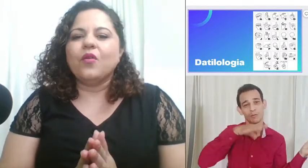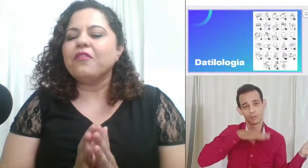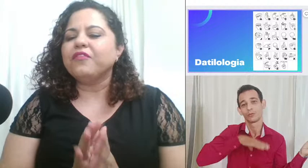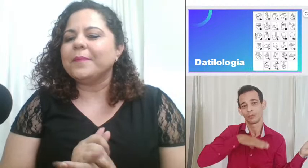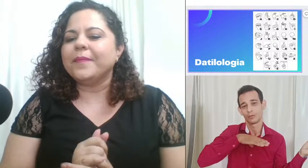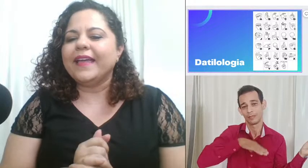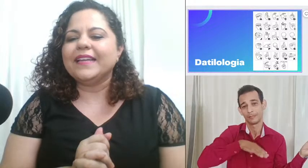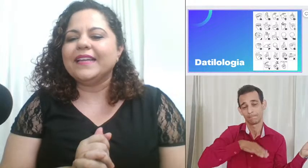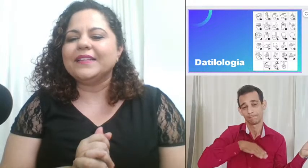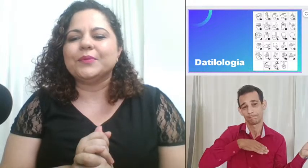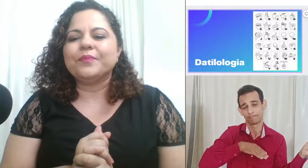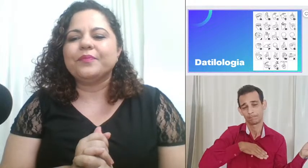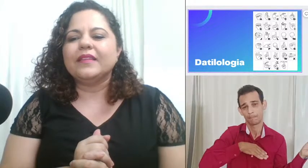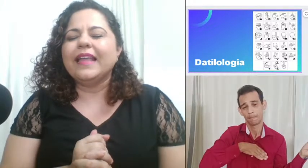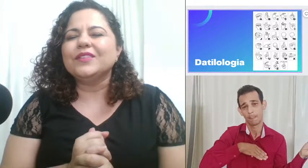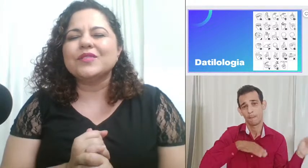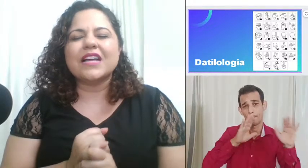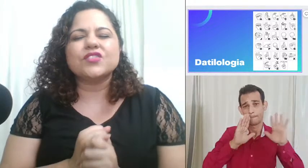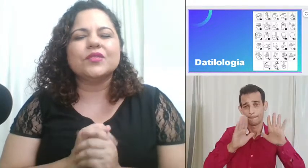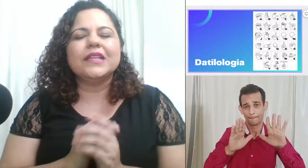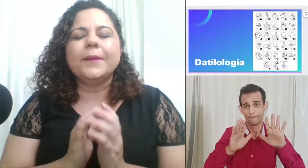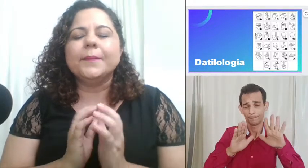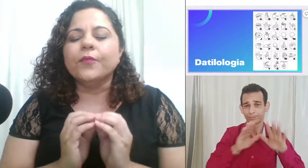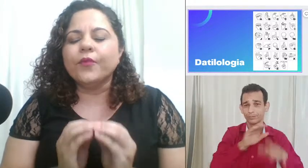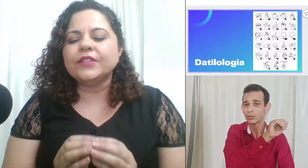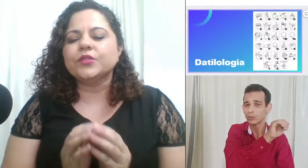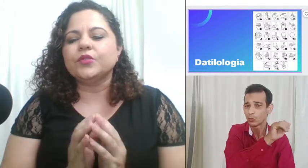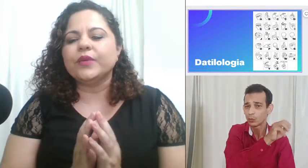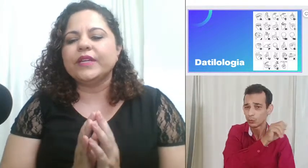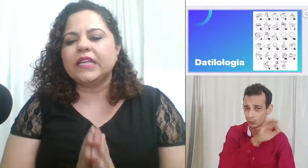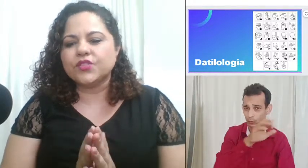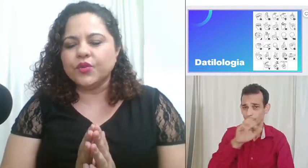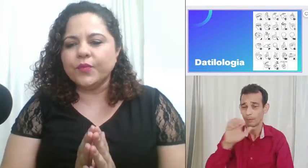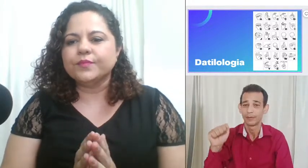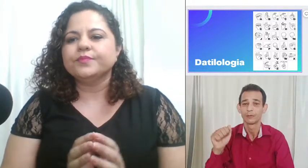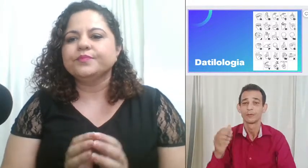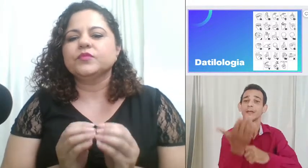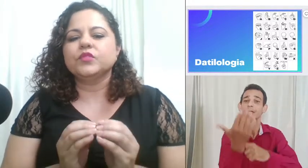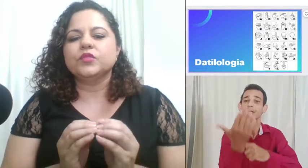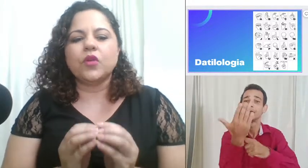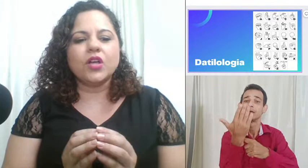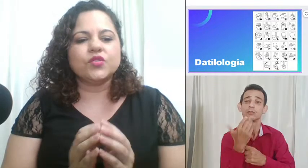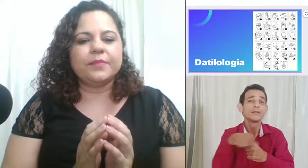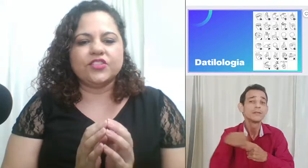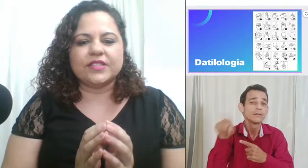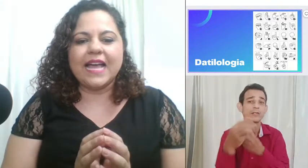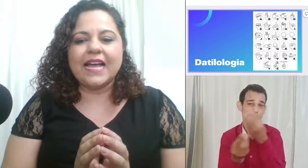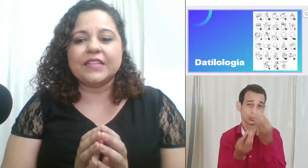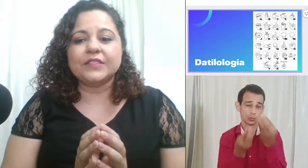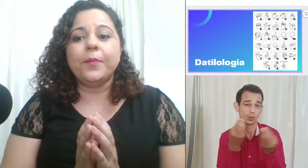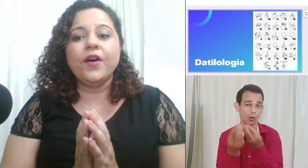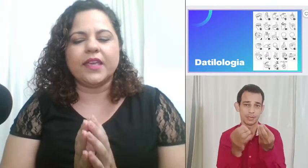o alfabeto ele nos ajuda muito no início do nosso aprendizado por quê?